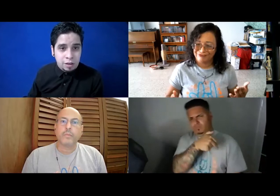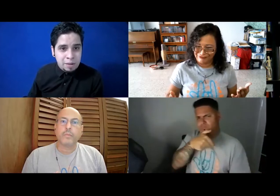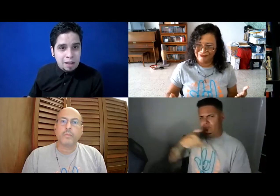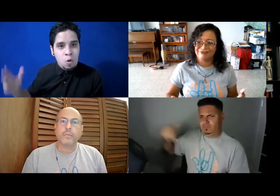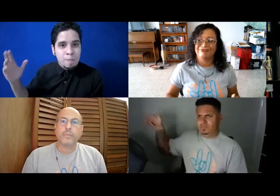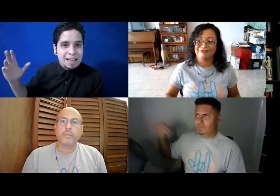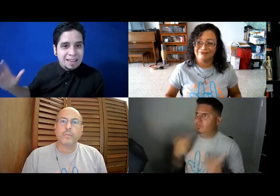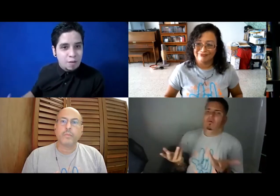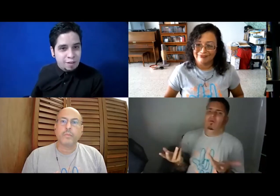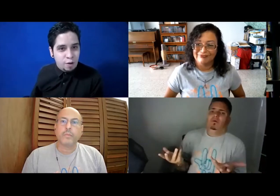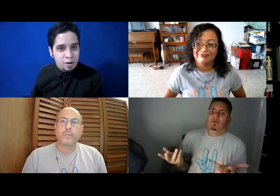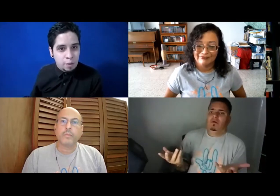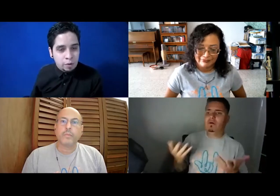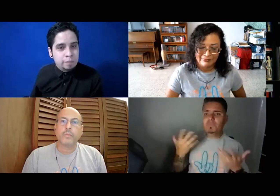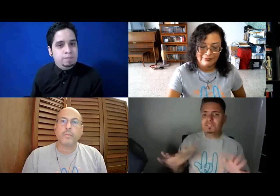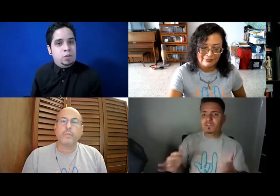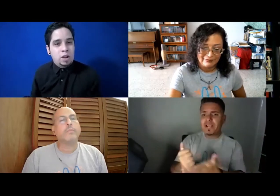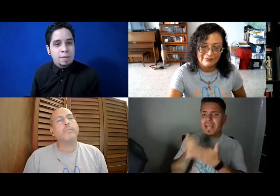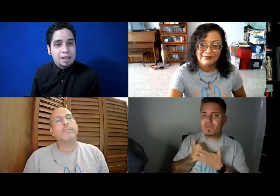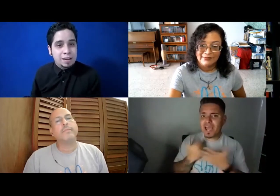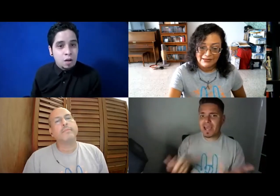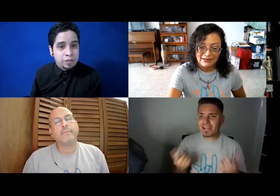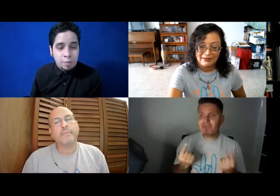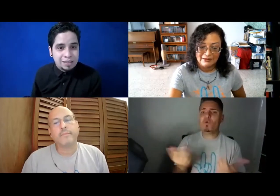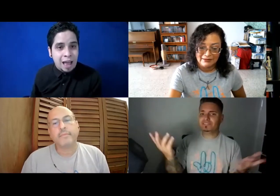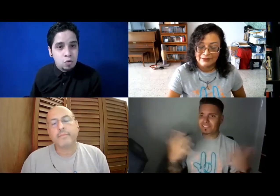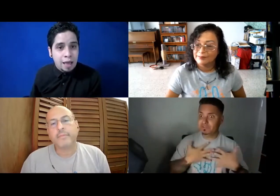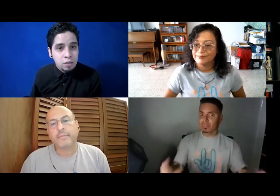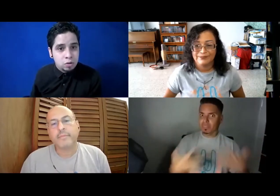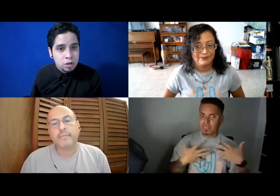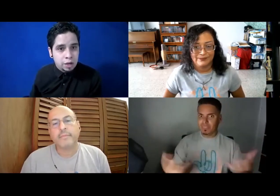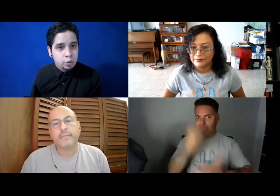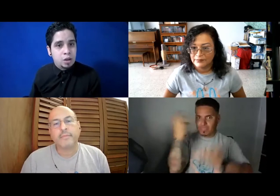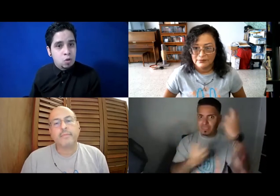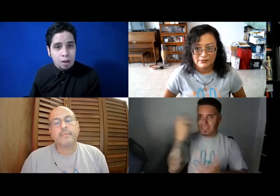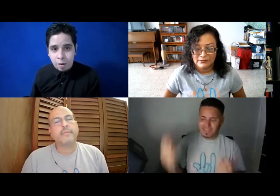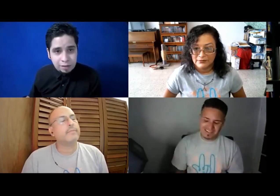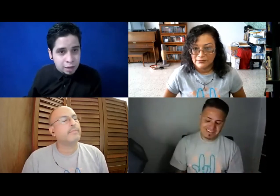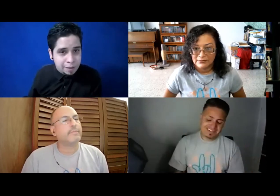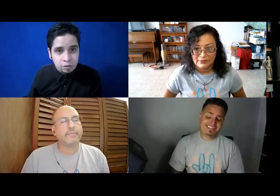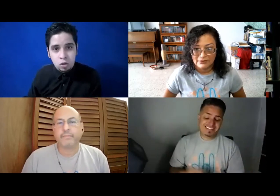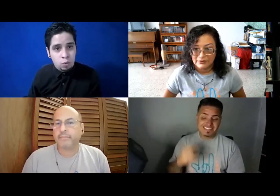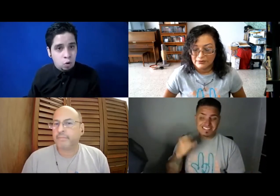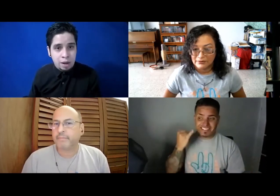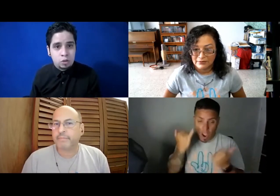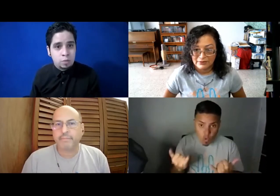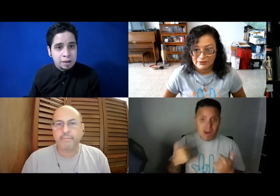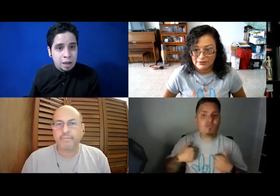dijo, mira, tú eres un malcriado y se fueron, yo, pero ¿cómo que malcriado? O no me estás ayudando, ¿qué tú quieres que yo haga? No me falta respiración, no puedo ver, estoy mareado,